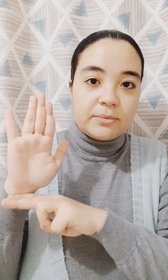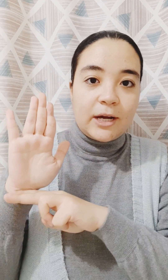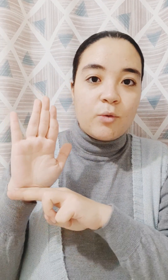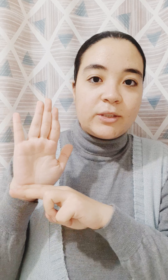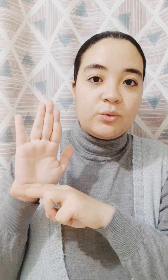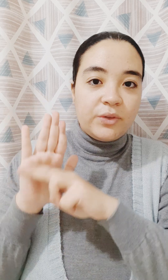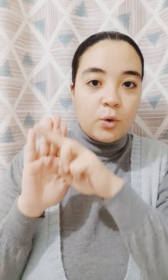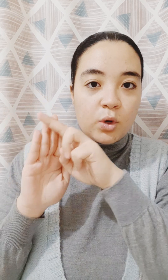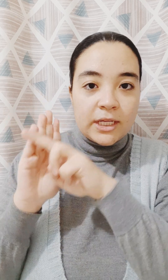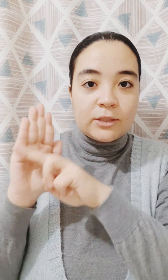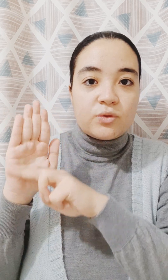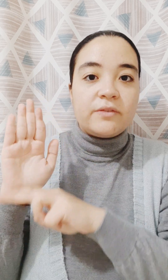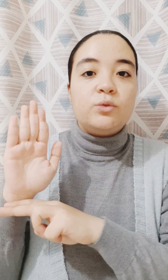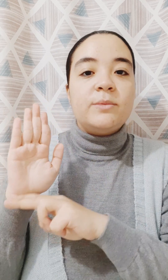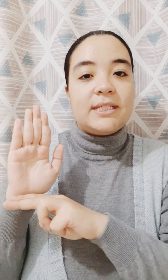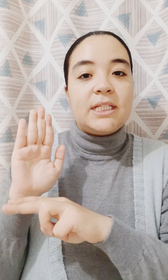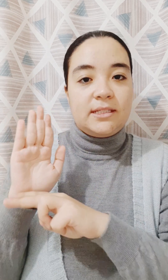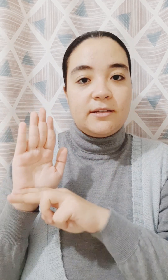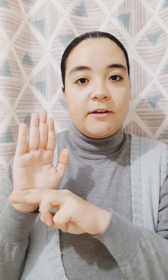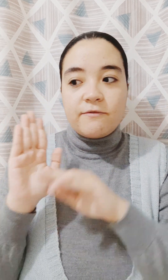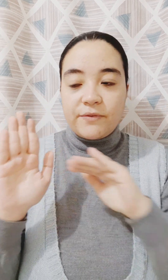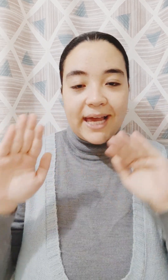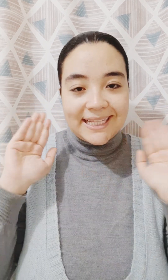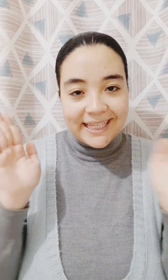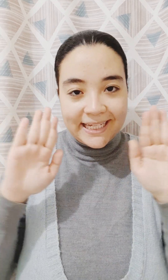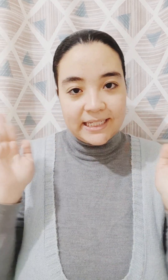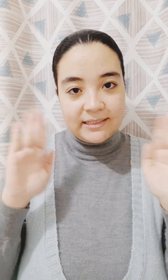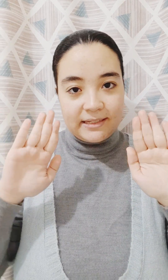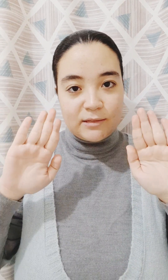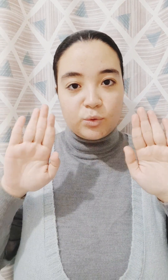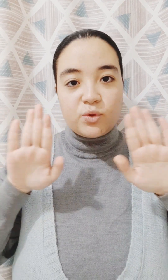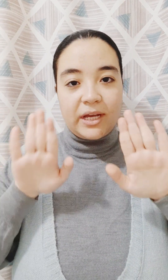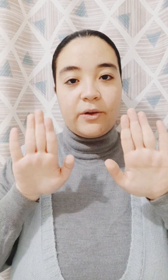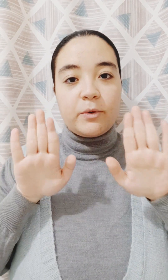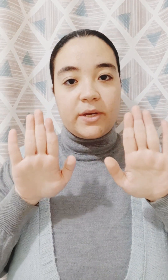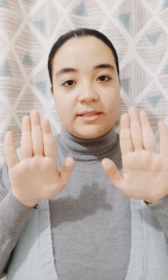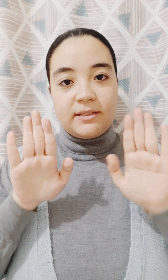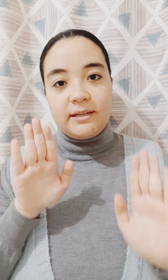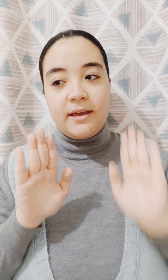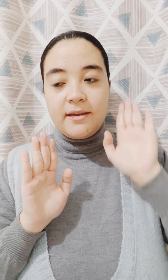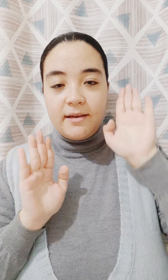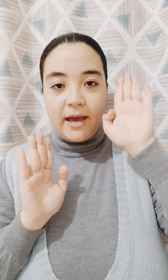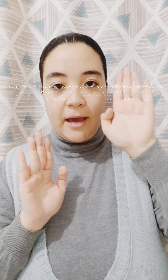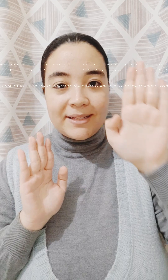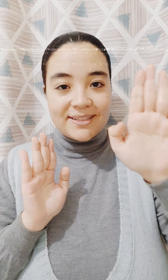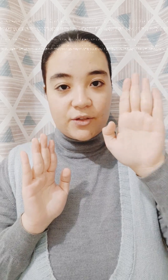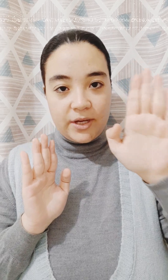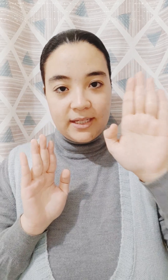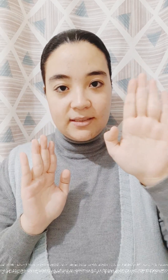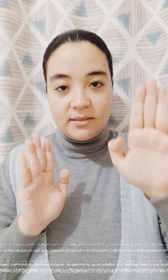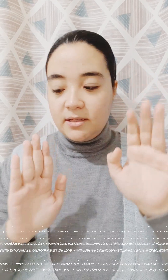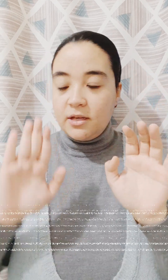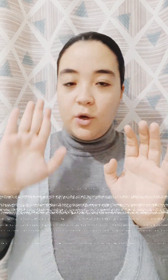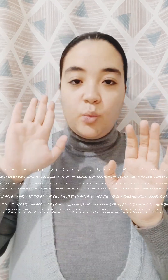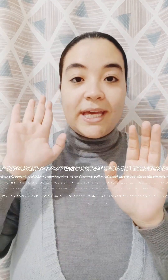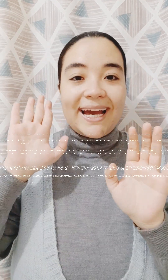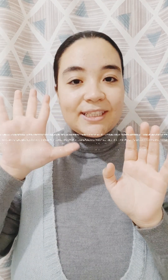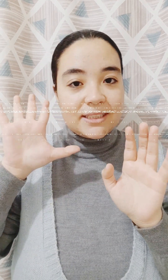بتاعكم مكتوب فيه كل اللي انتوا استفدتوه من السنة دي. ففي الحالتين لازم تبصوا على الجوانب الكويس. ان انا عملت ذكريات واخدت